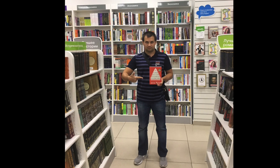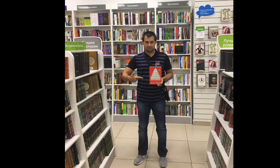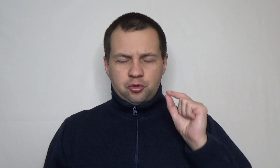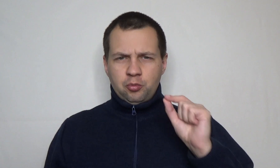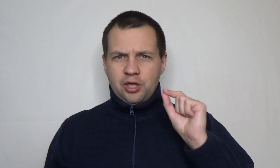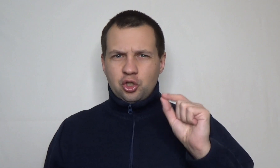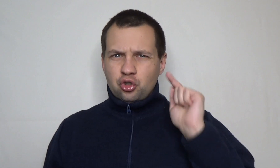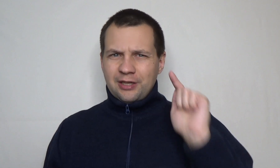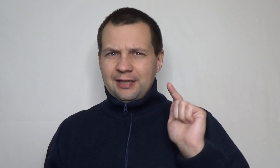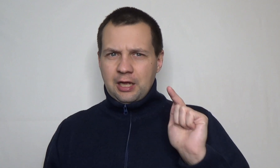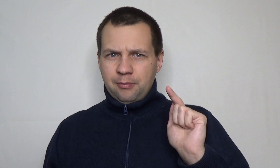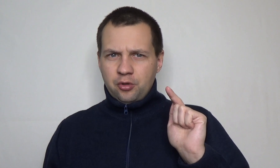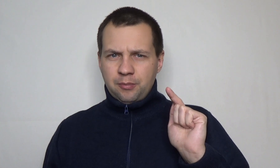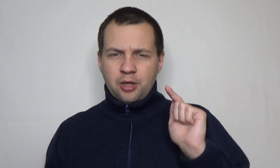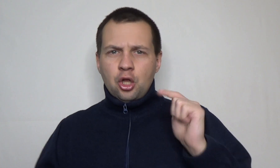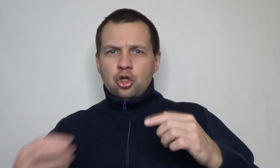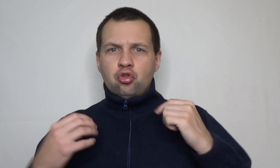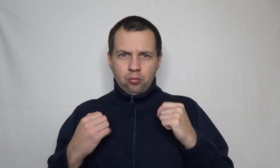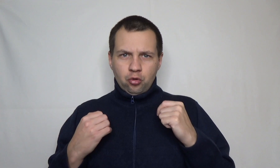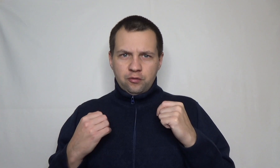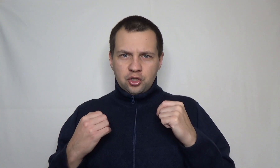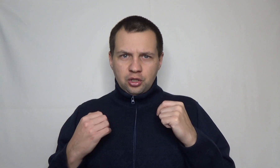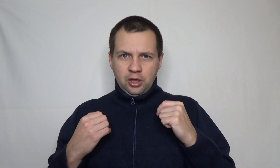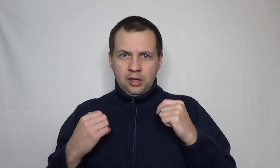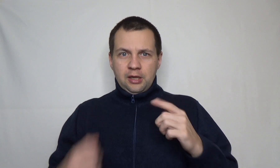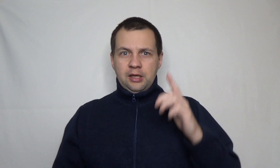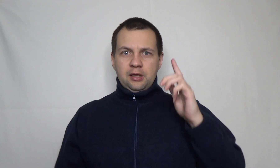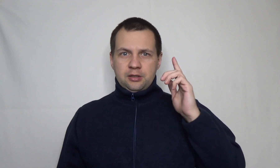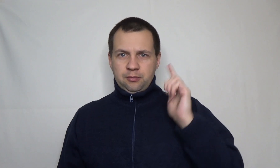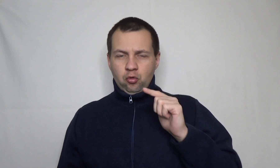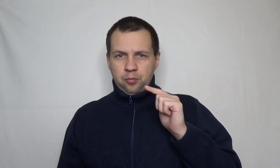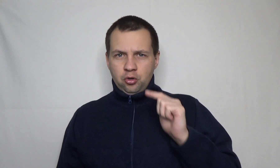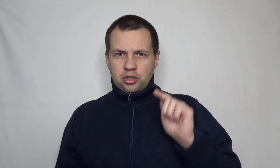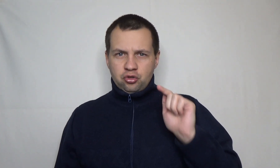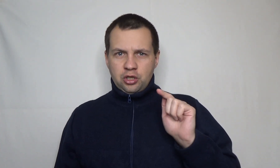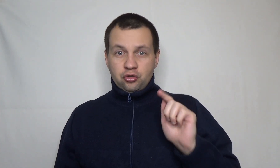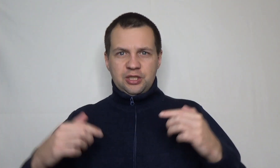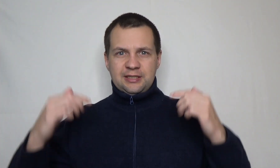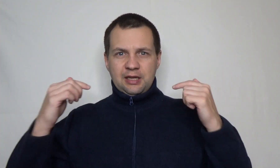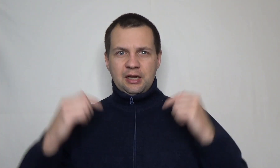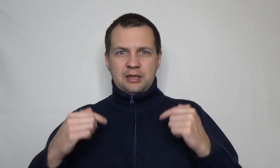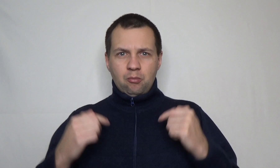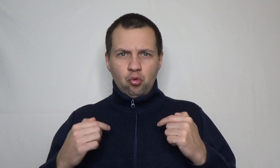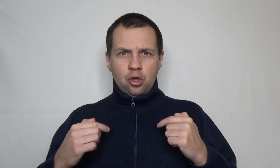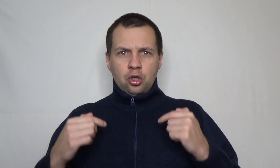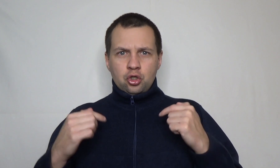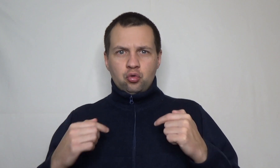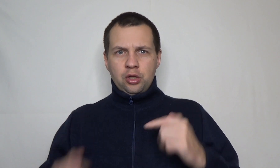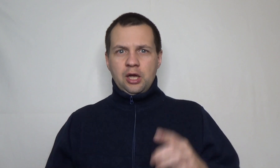Почему я начал еще тогда накапливать капитал? Что мной движело? И забегу вперед, скажу сразу, сейчас я рад тому, что я